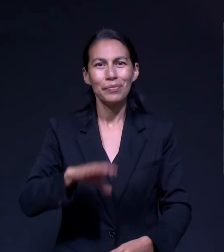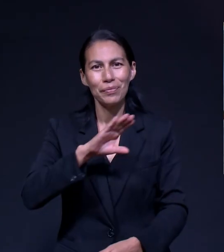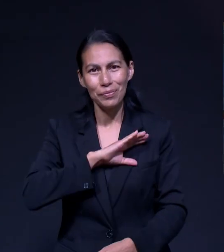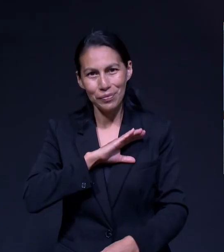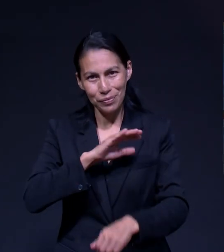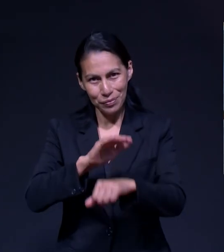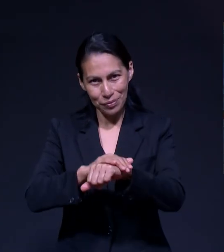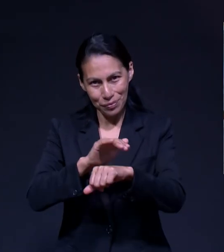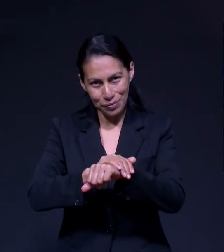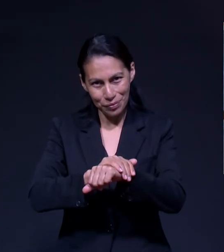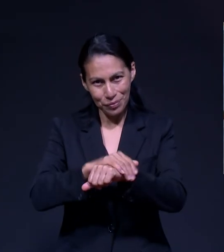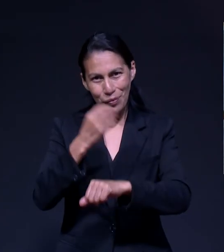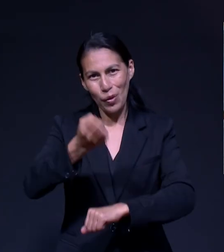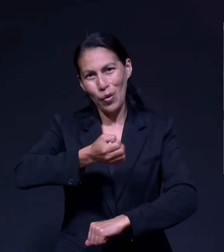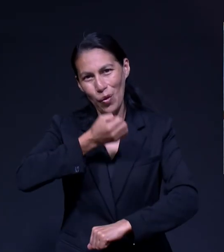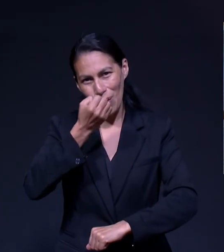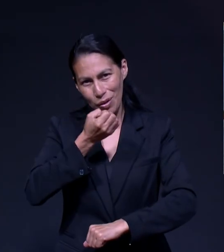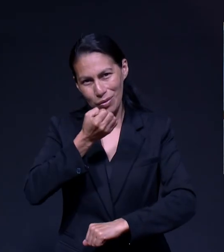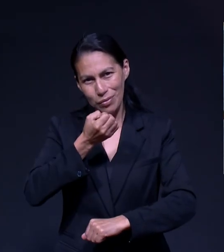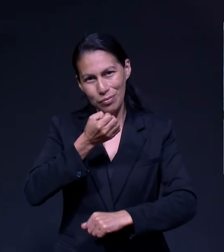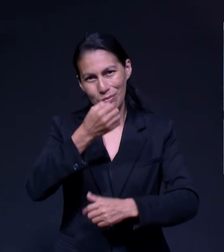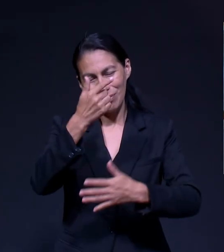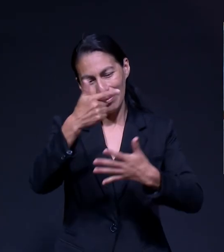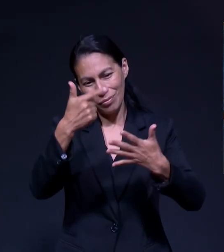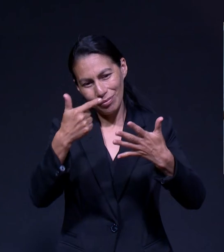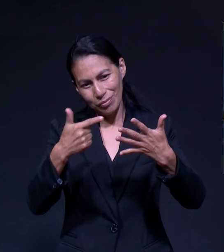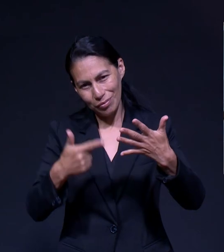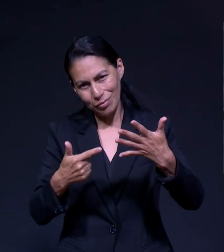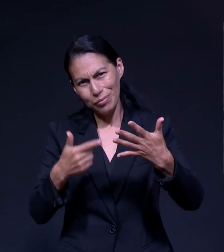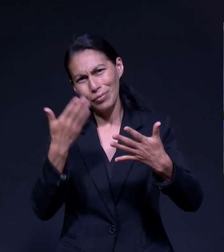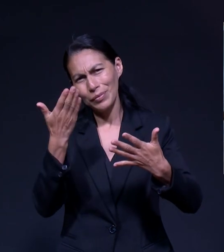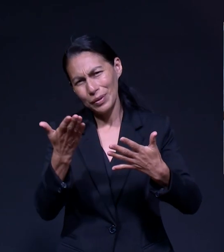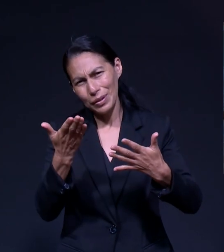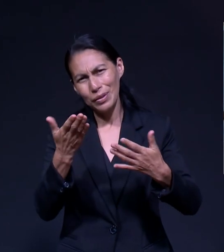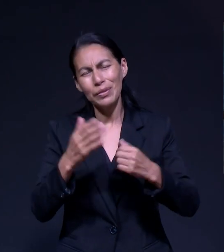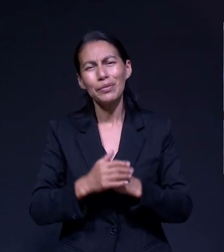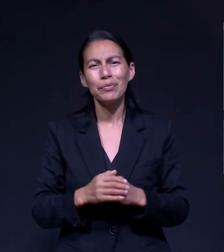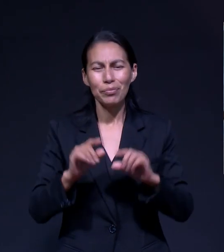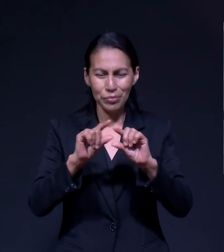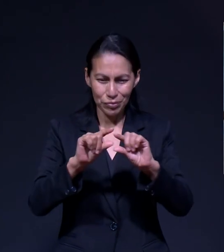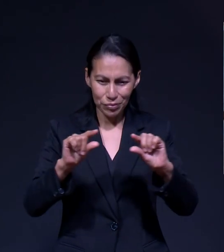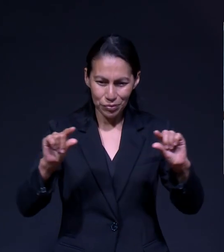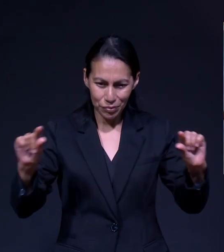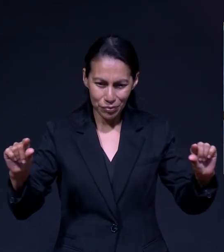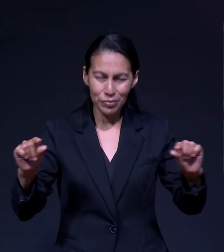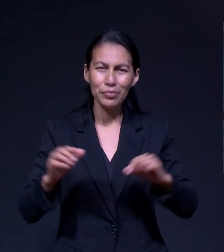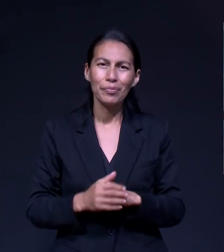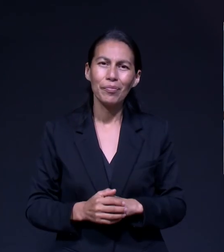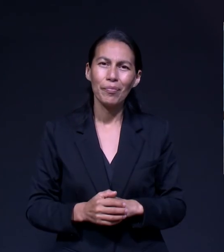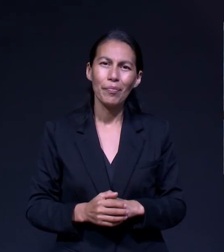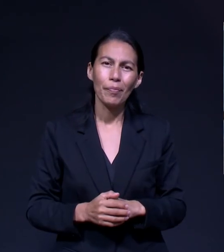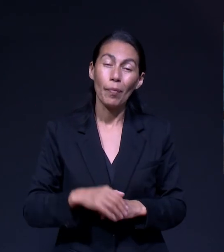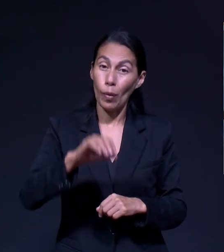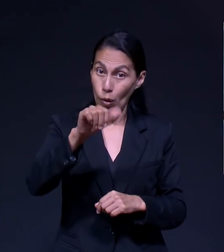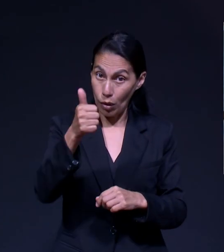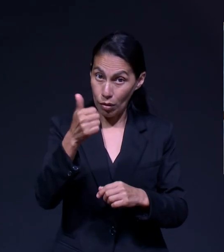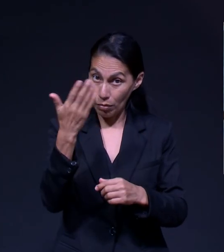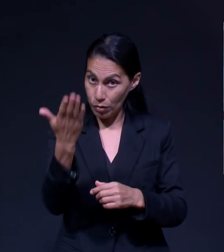queridos vamos a orar por los pedidos que ya pasaron en pantalla o que seguirán pasando y cualquier otra